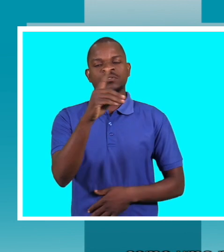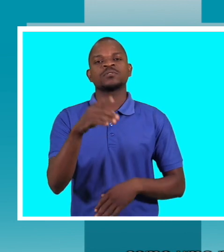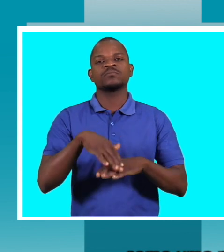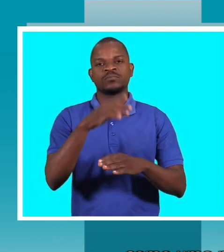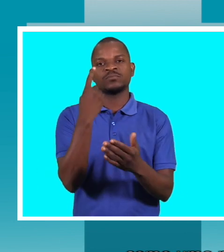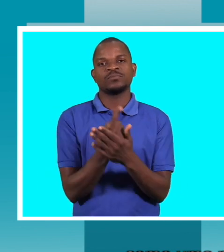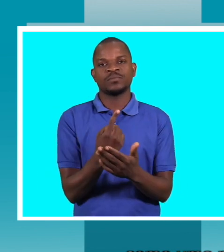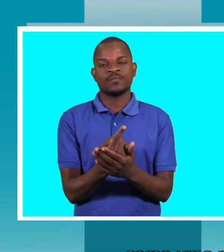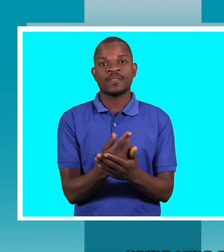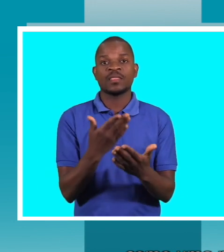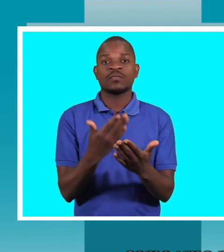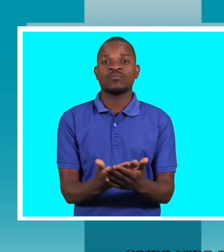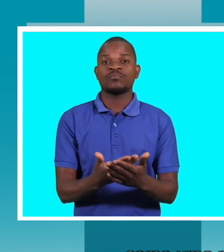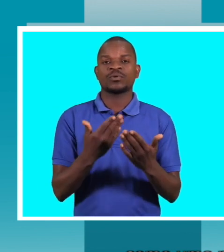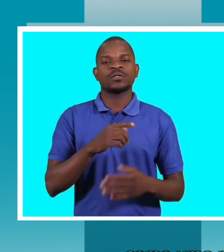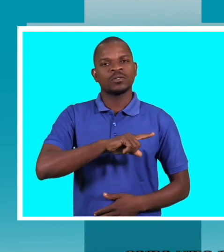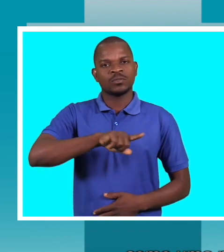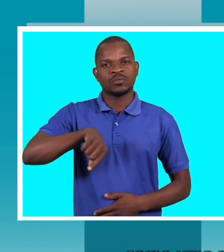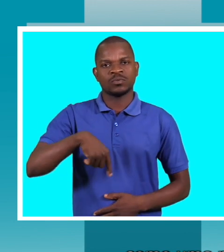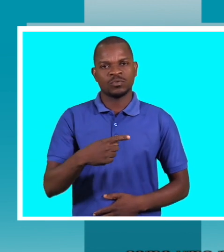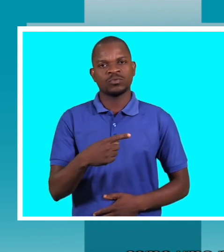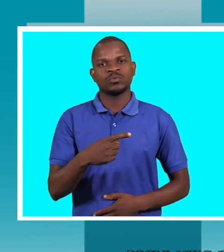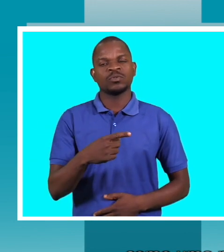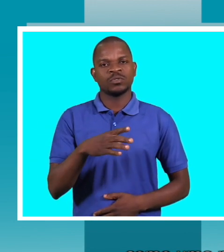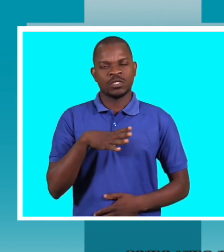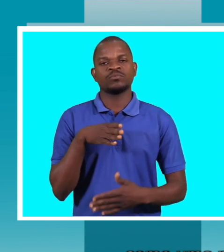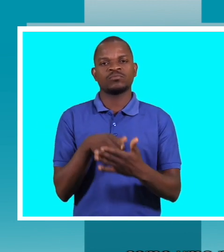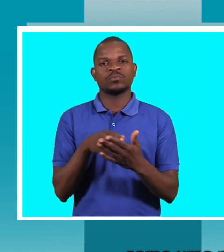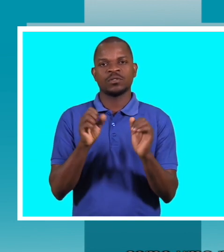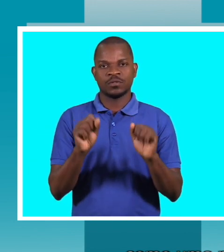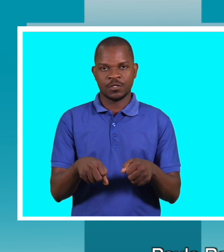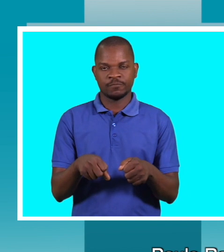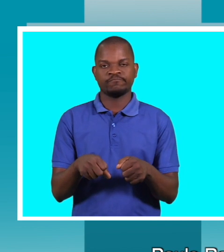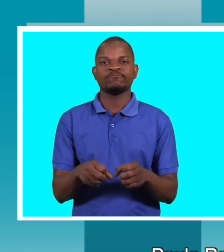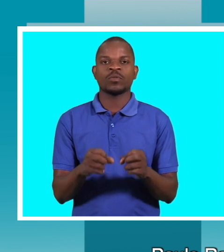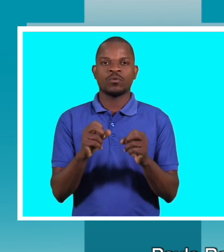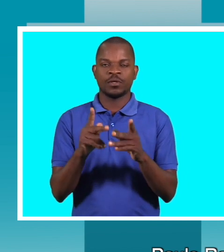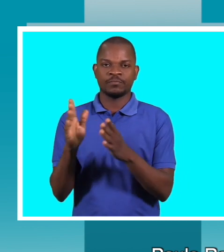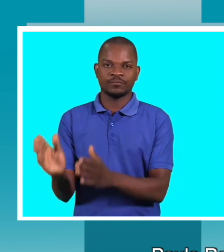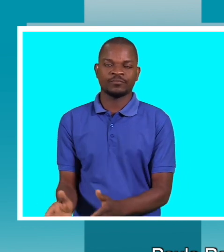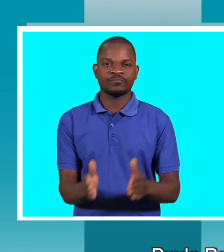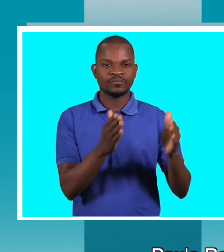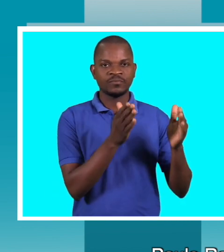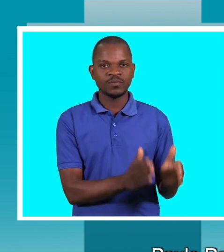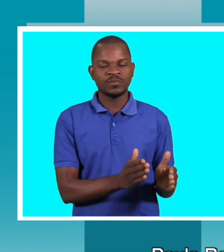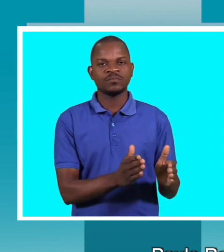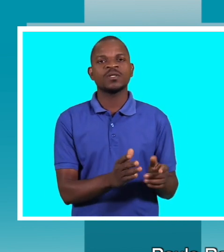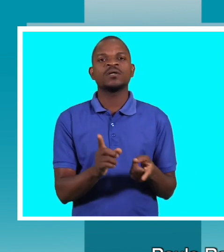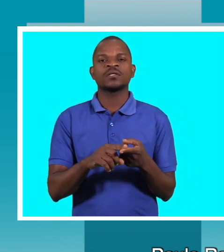uma necessidade prioritária, porque todos nós temos alguma incapacidade. Paulo Raimundo, a mesma